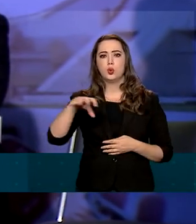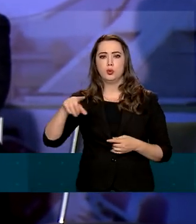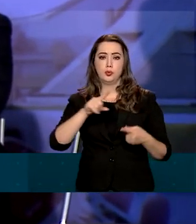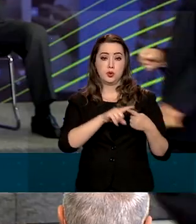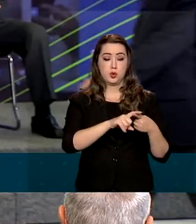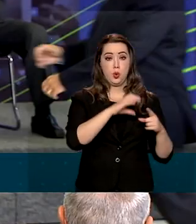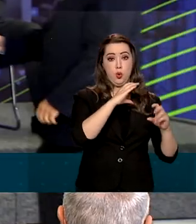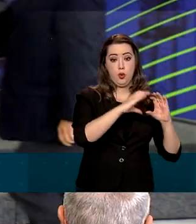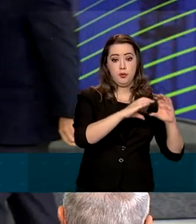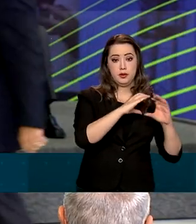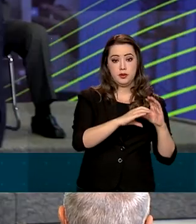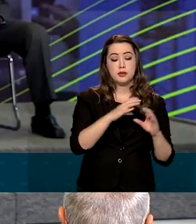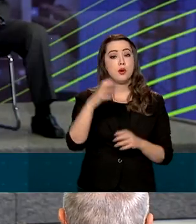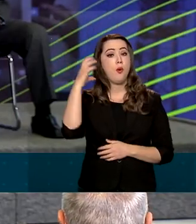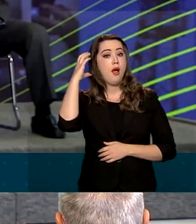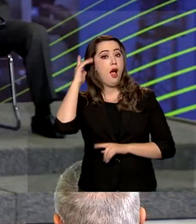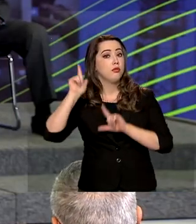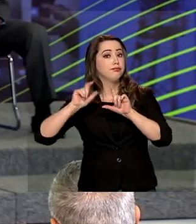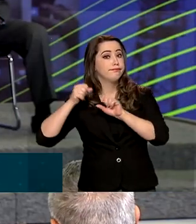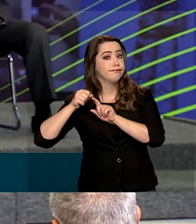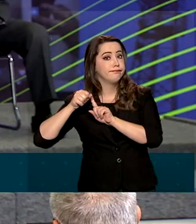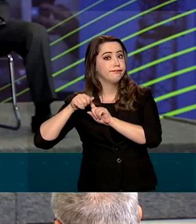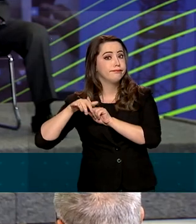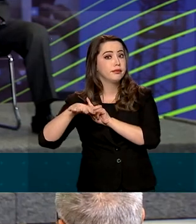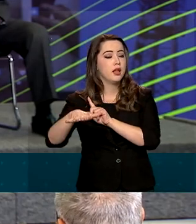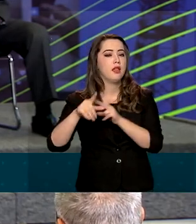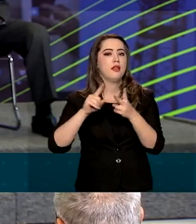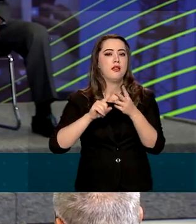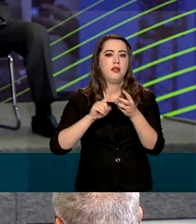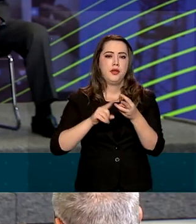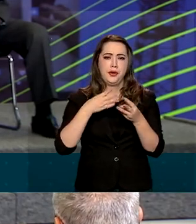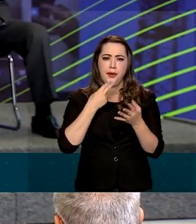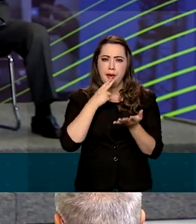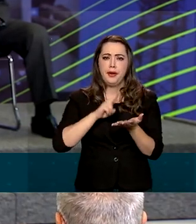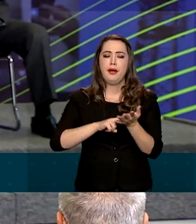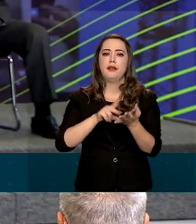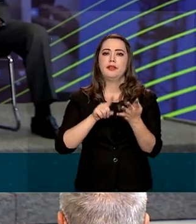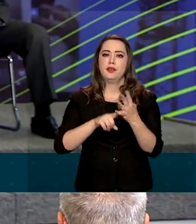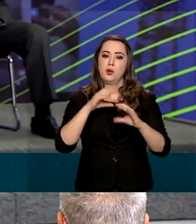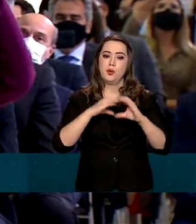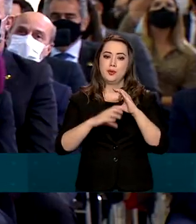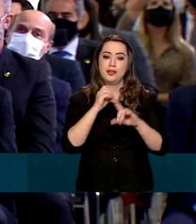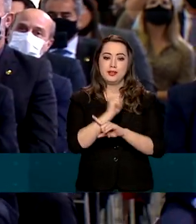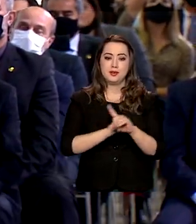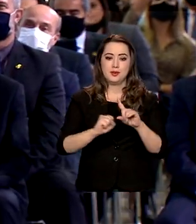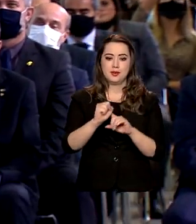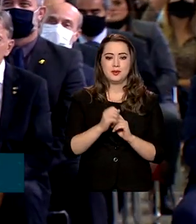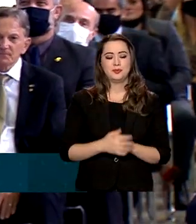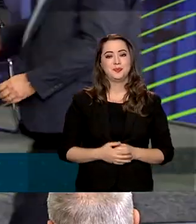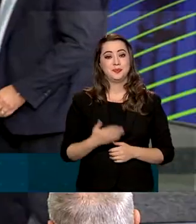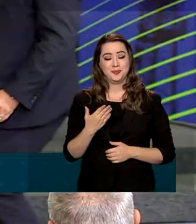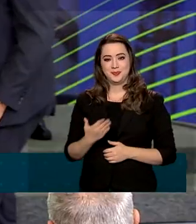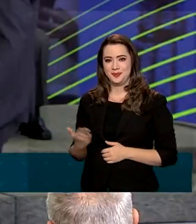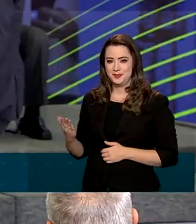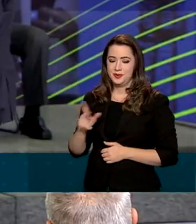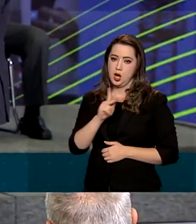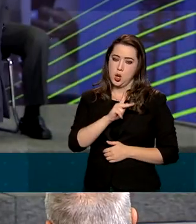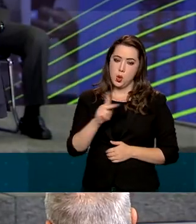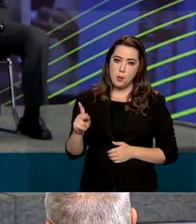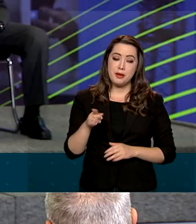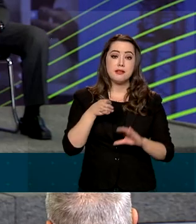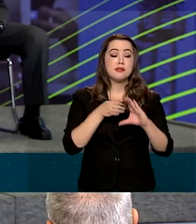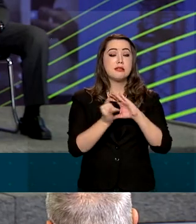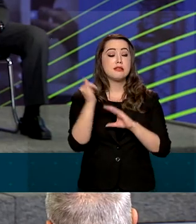Telecomunicações, radiodifusão, serviços postais e comunicação social. O presidente da empresa Brasil de